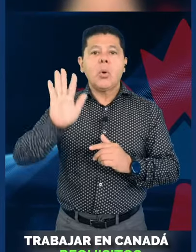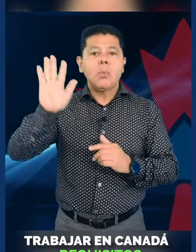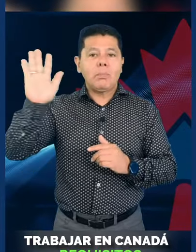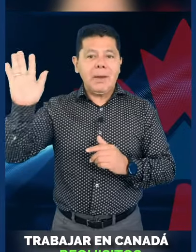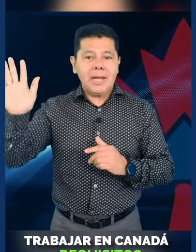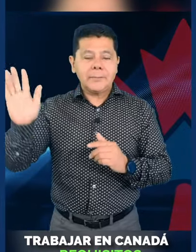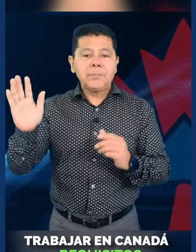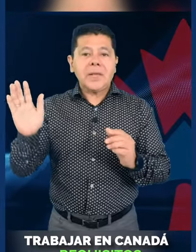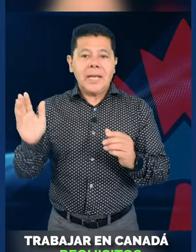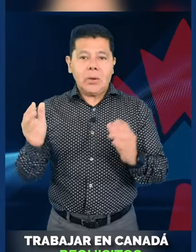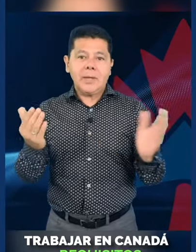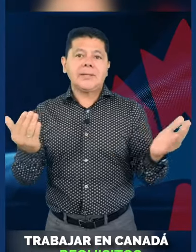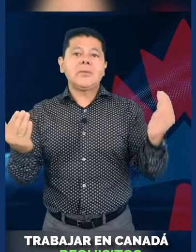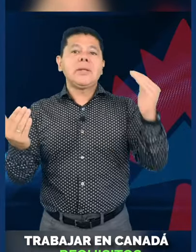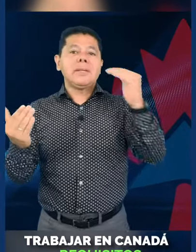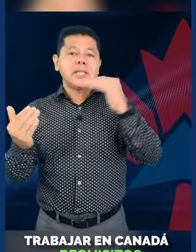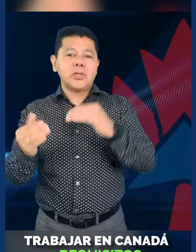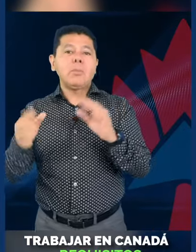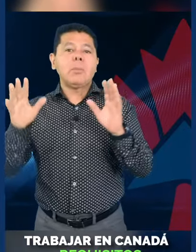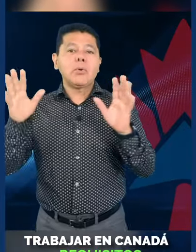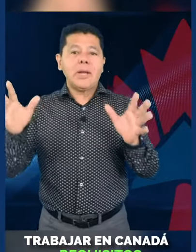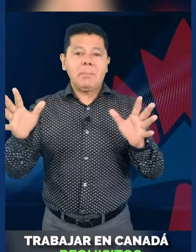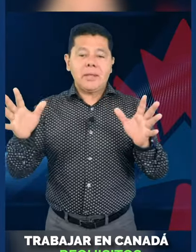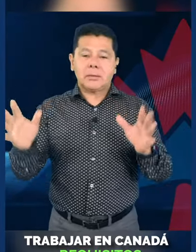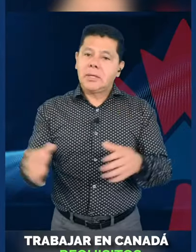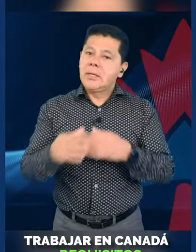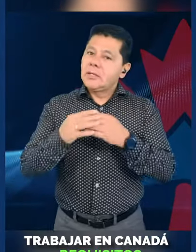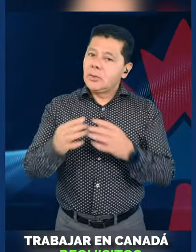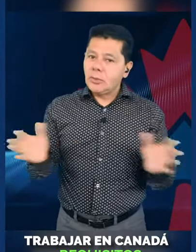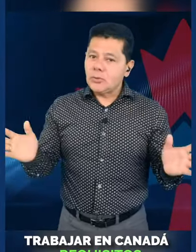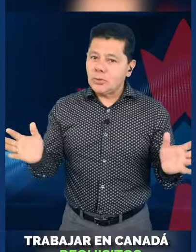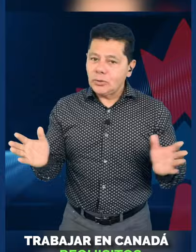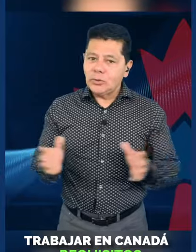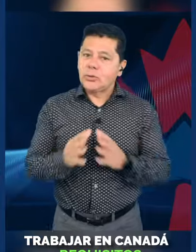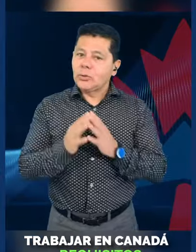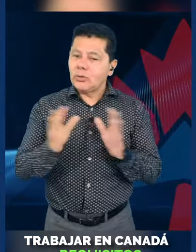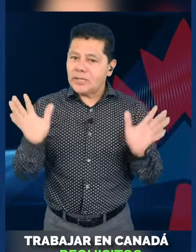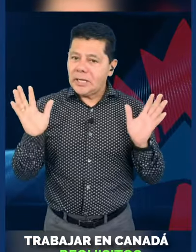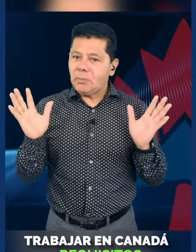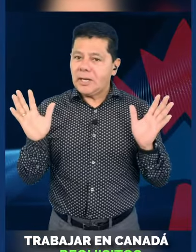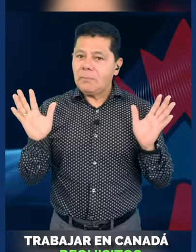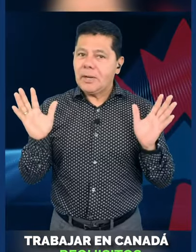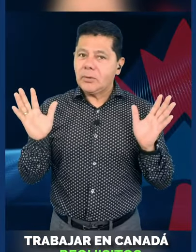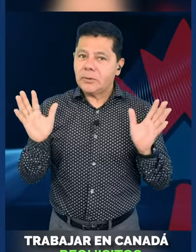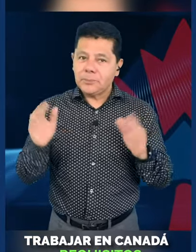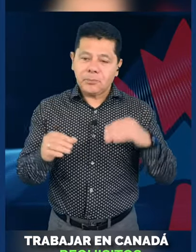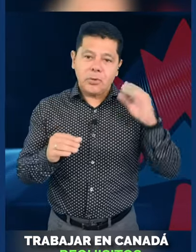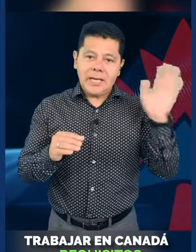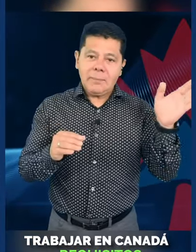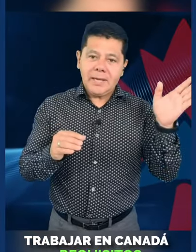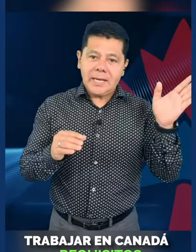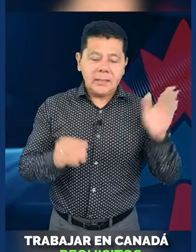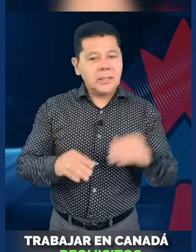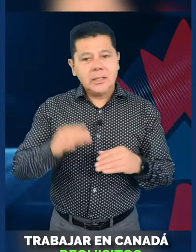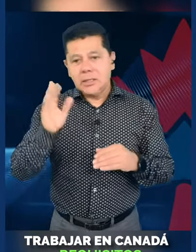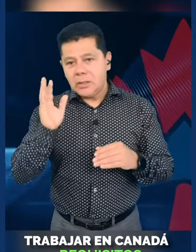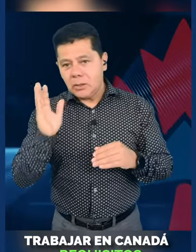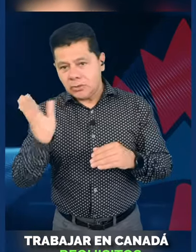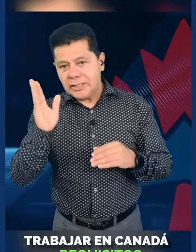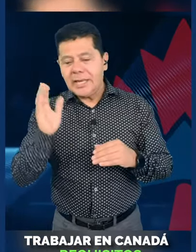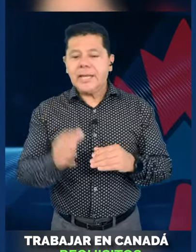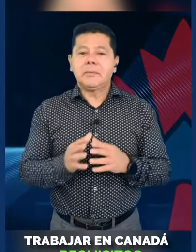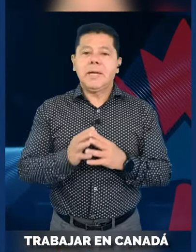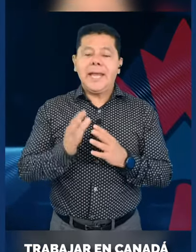negocio, o un plan en la cual tiene una invitación por un empleador. Conclusión, todo sale por el empleador, con LMIA